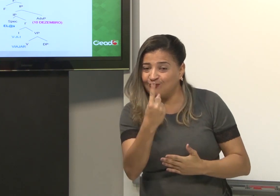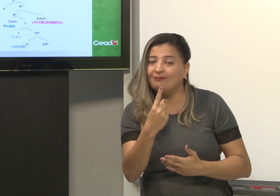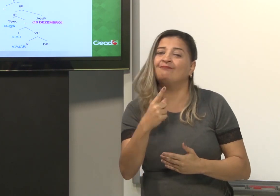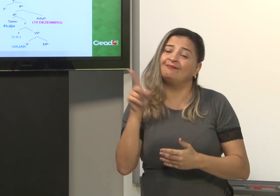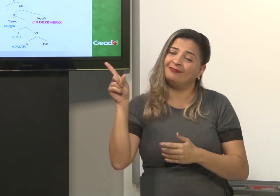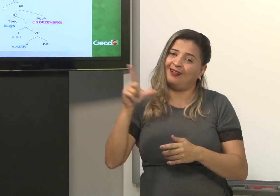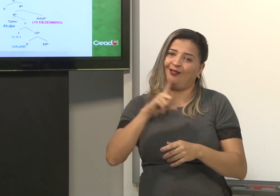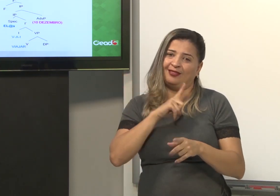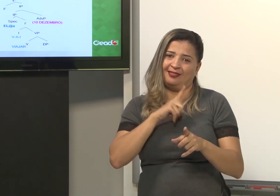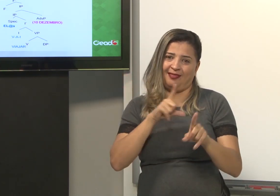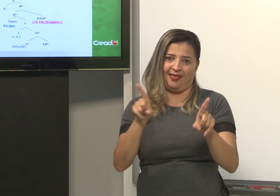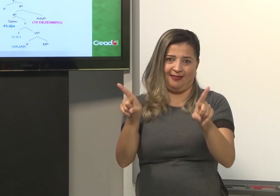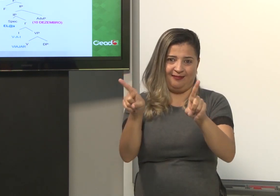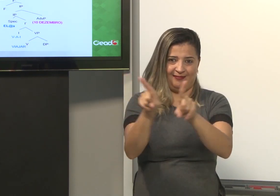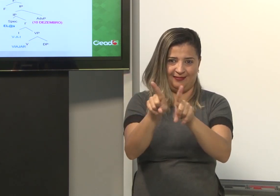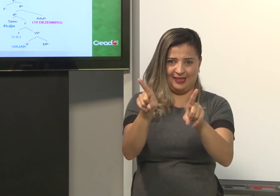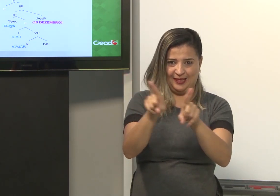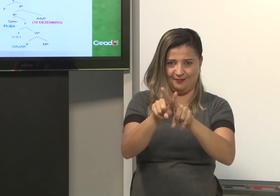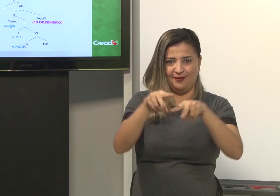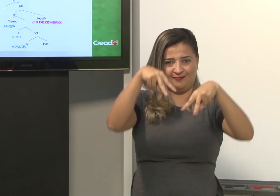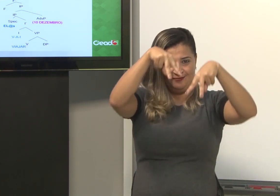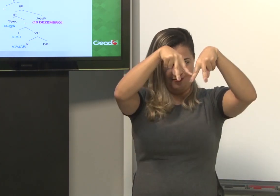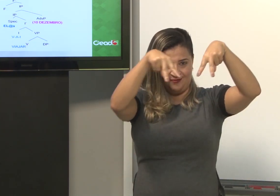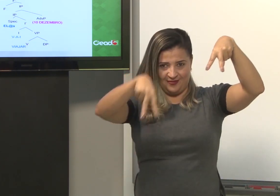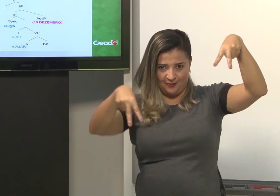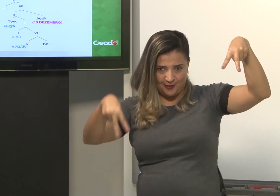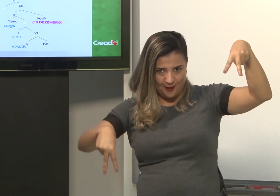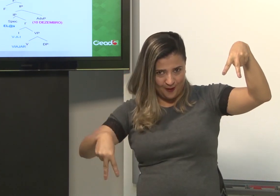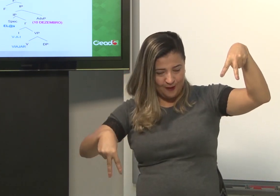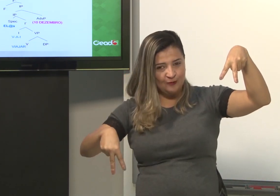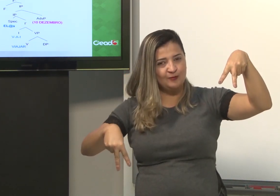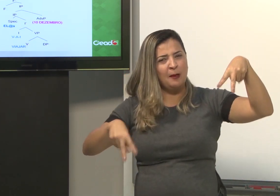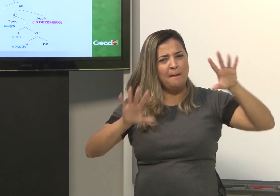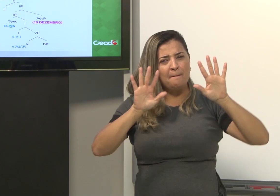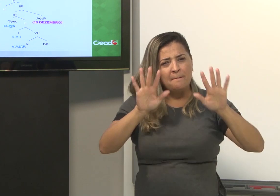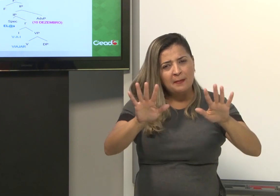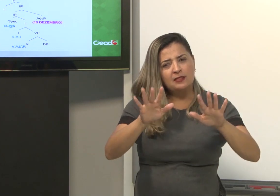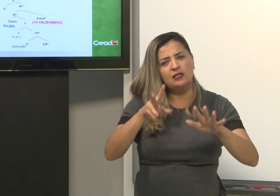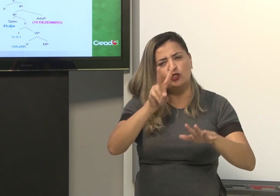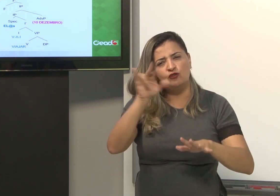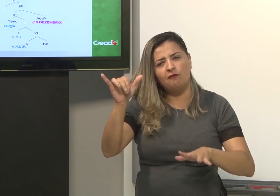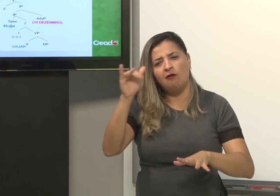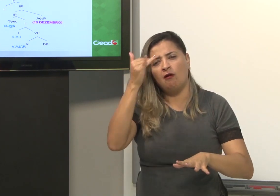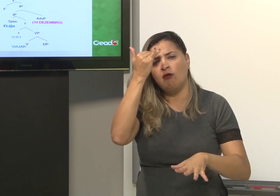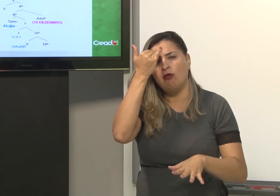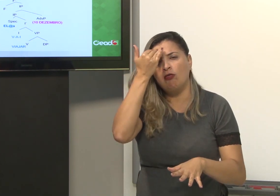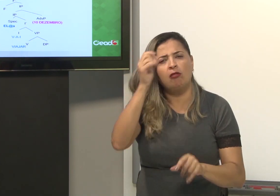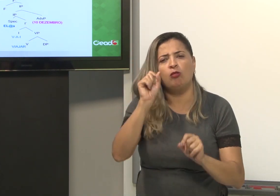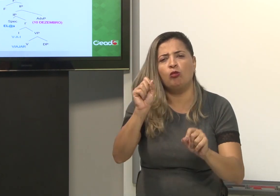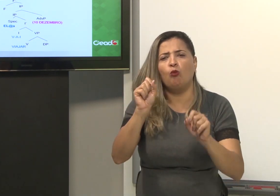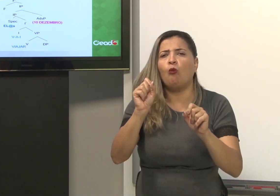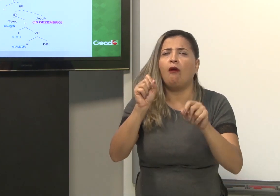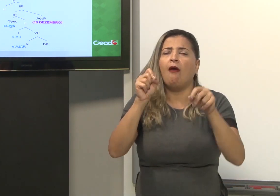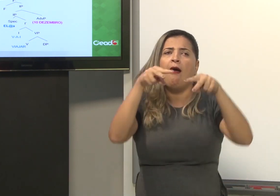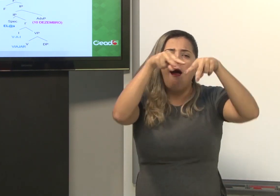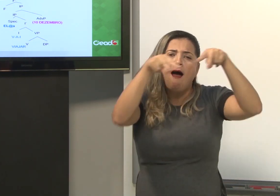estudamos na aula 1? Então, também nessa árvore teria que ser mais detalhado. Mas, então, vocês vão entender um pouquinho.